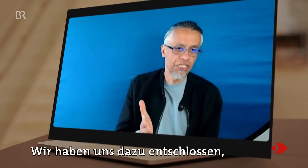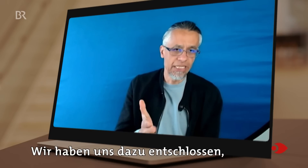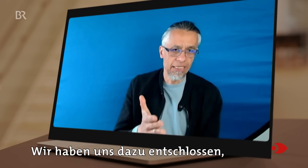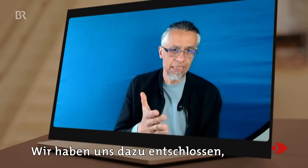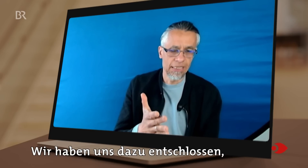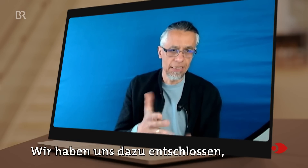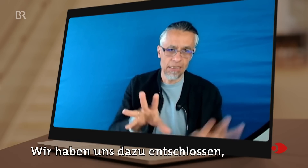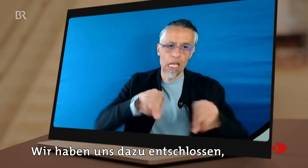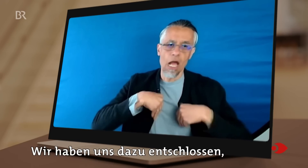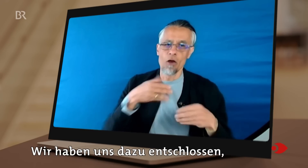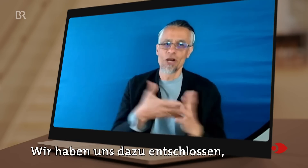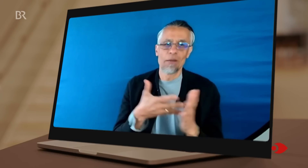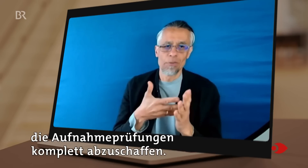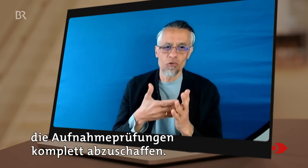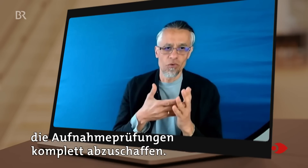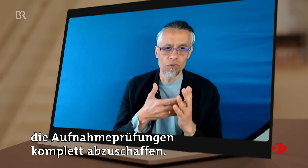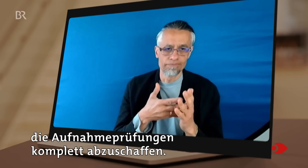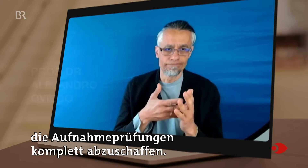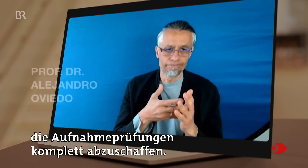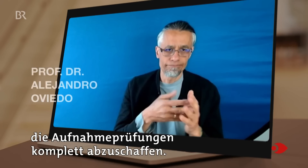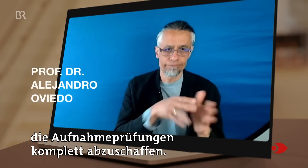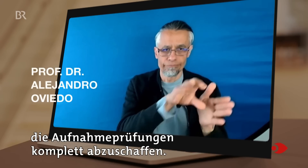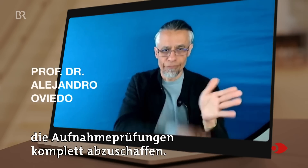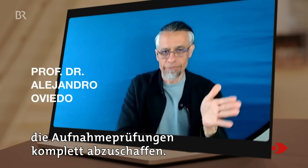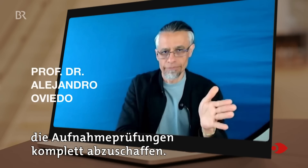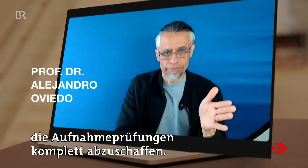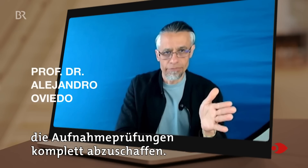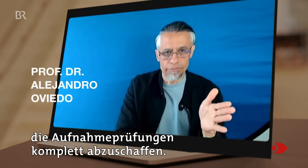Wir haben uns dazu entschlossen, die Aufnahmeprüfungen komplett abzuschaffen.